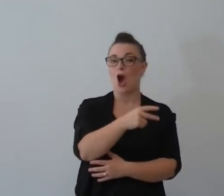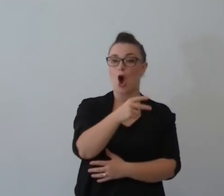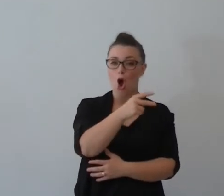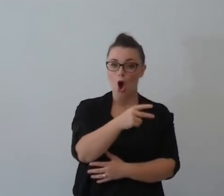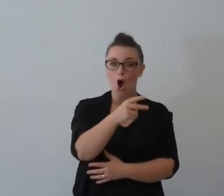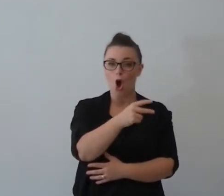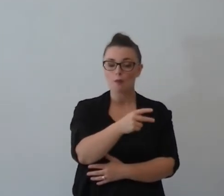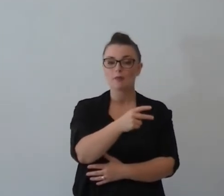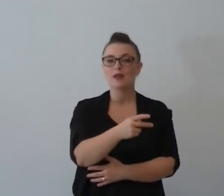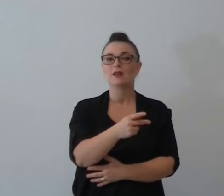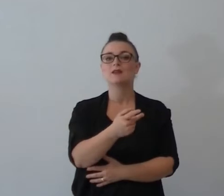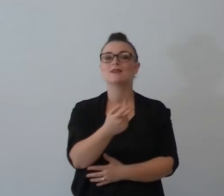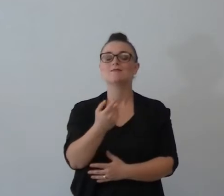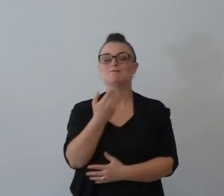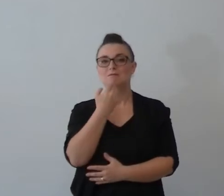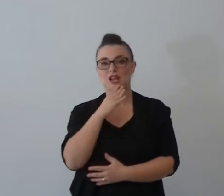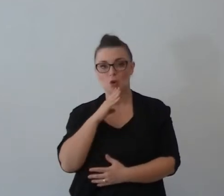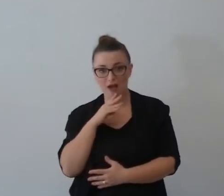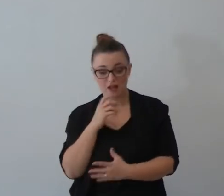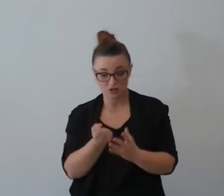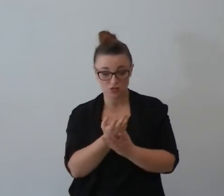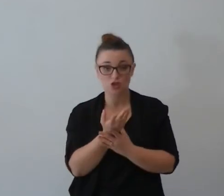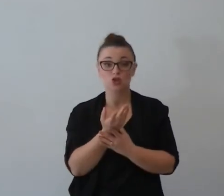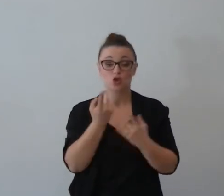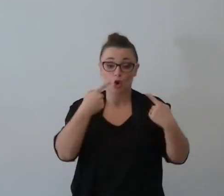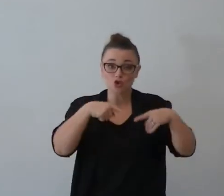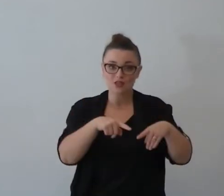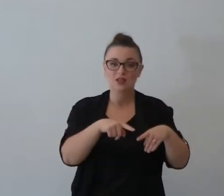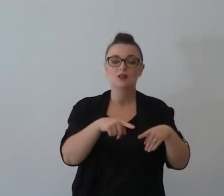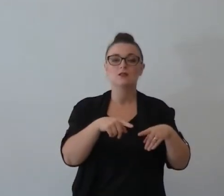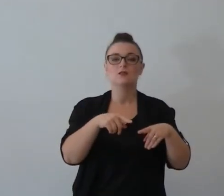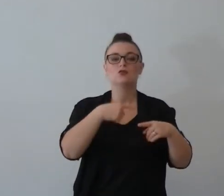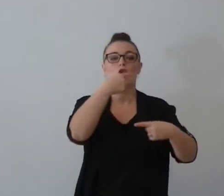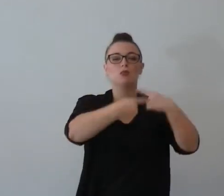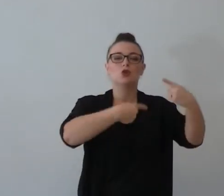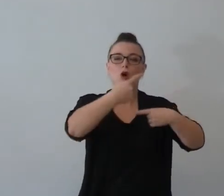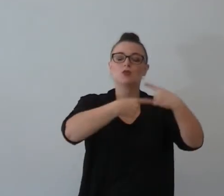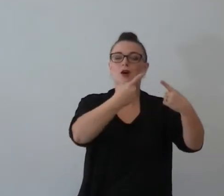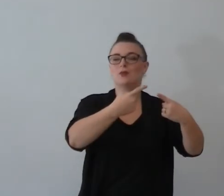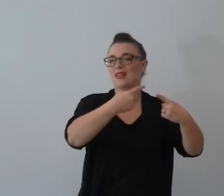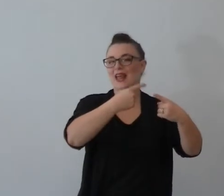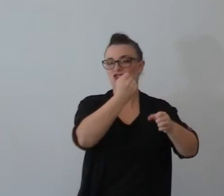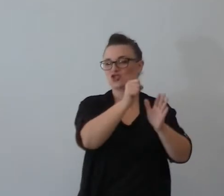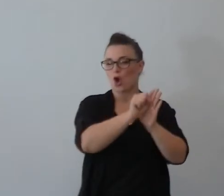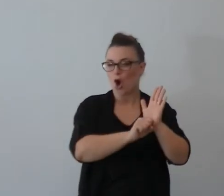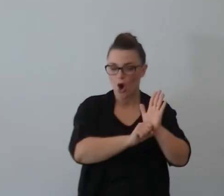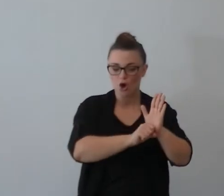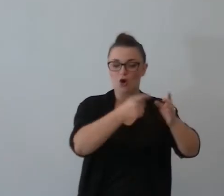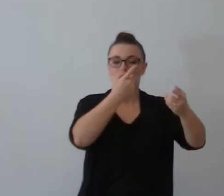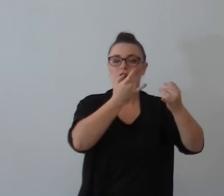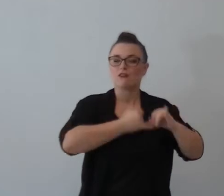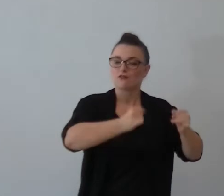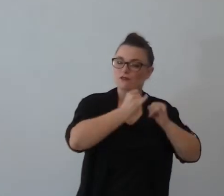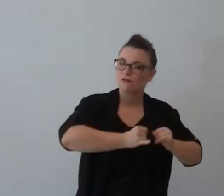a Gesù Cristo, Boaz e Ruth sono nella genealogia di Gesù Cristo. Sapete, guardando i